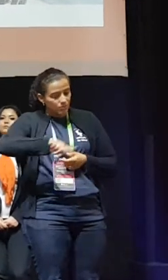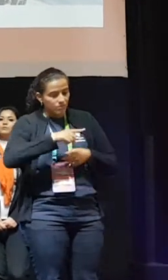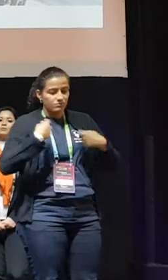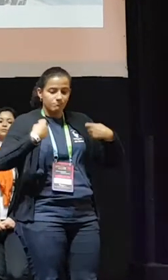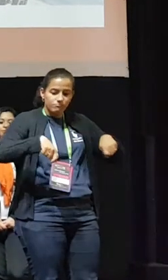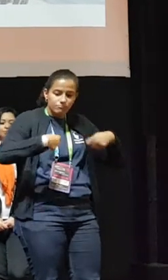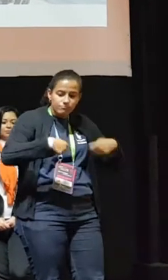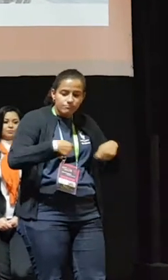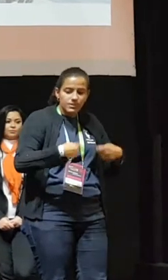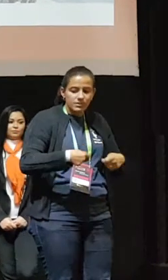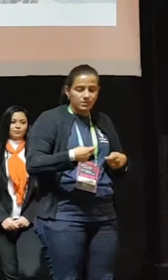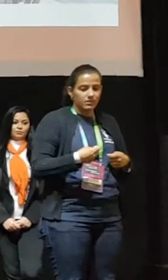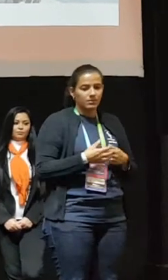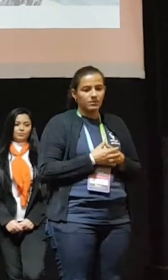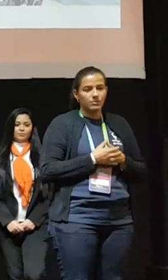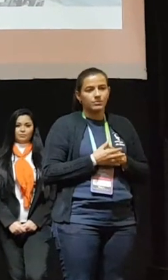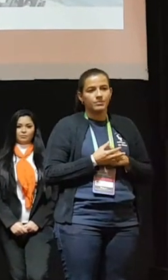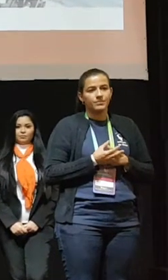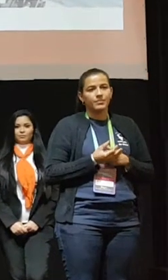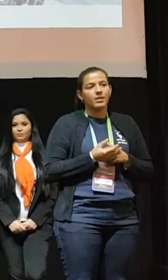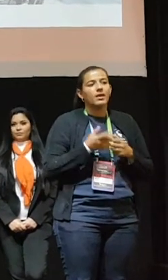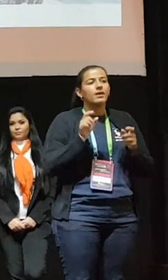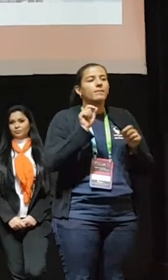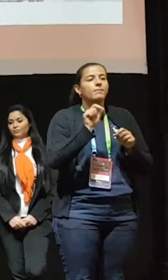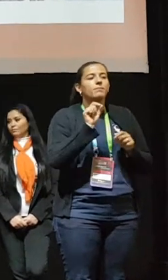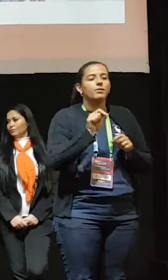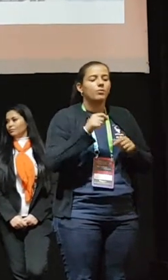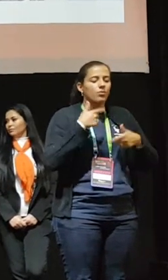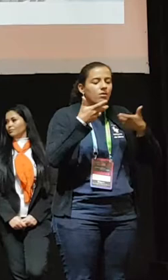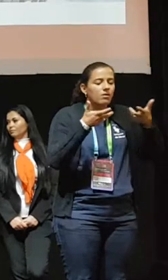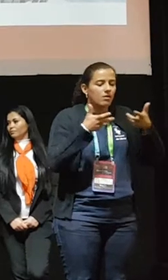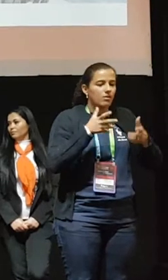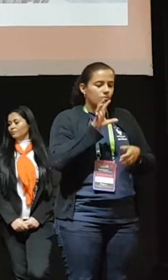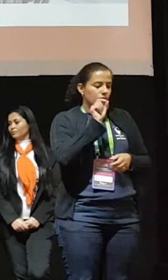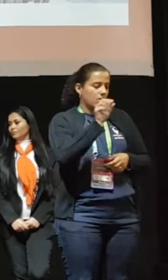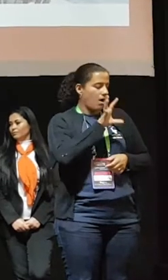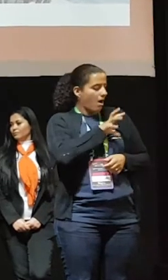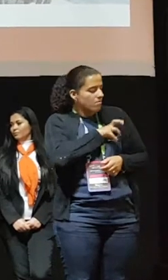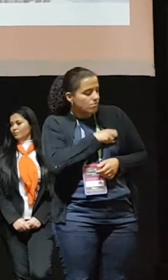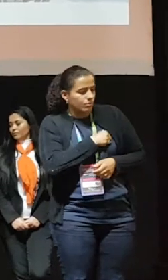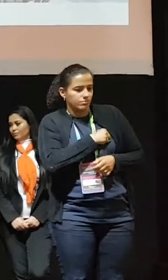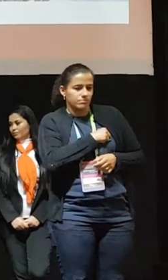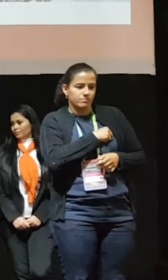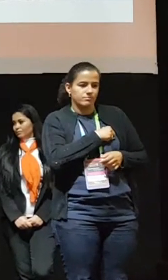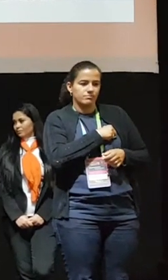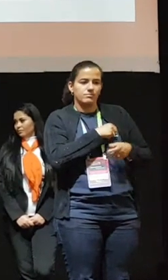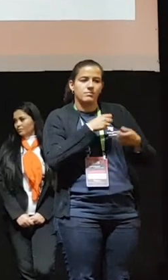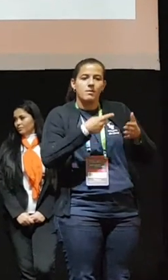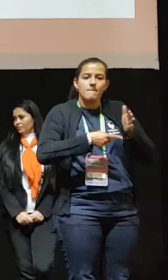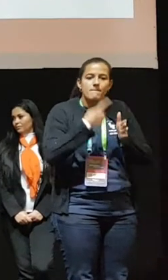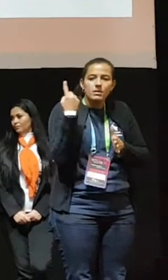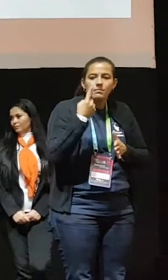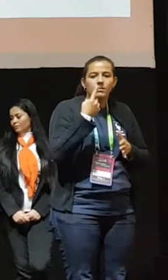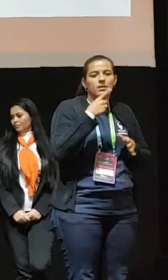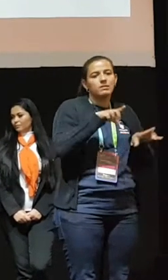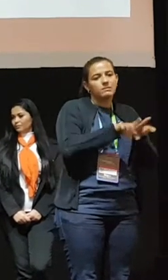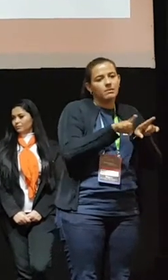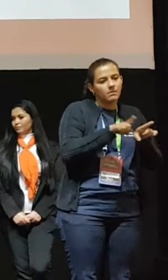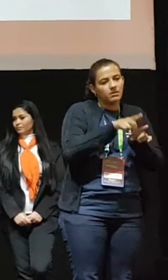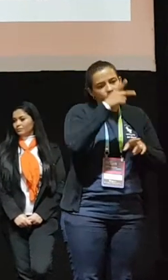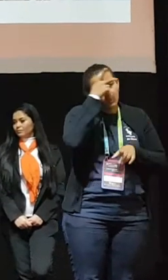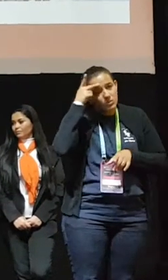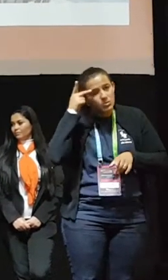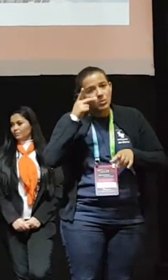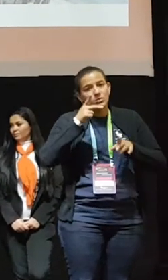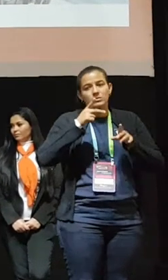de ter, primeiro, muita paixão, muito amor, isso não tem, mas a gente precisa desse reconhecimento, né?